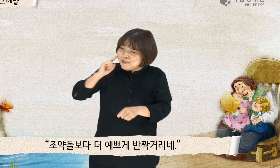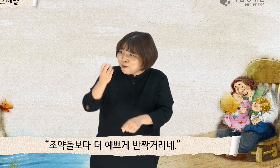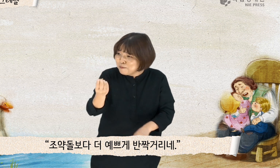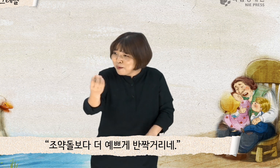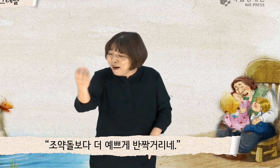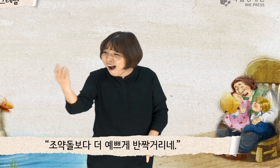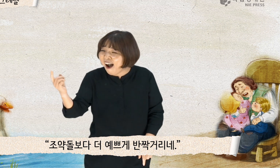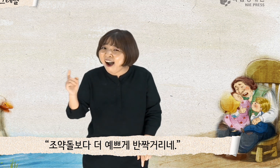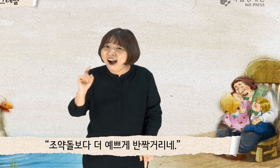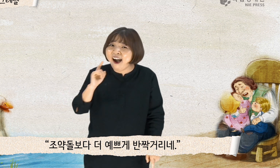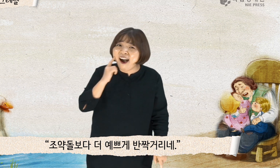반짝거리네.